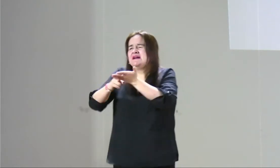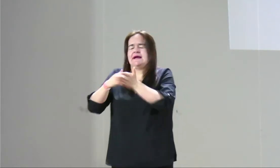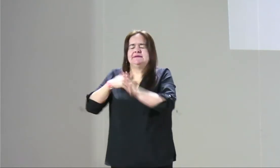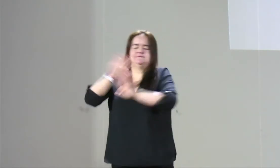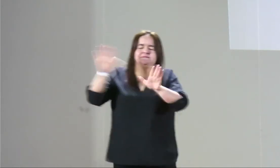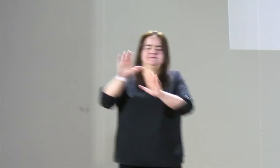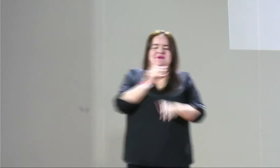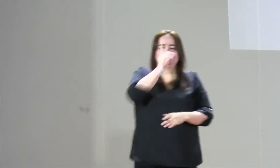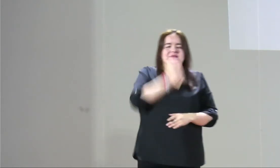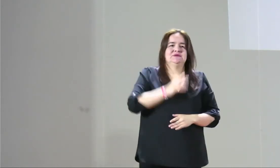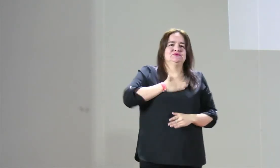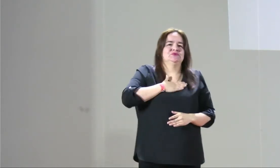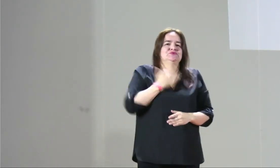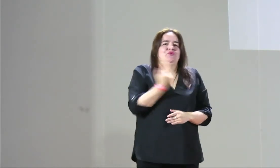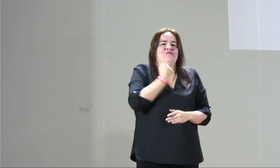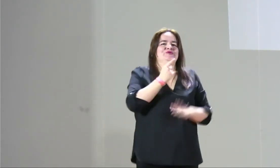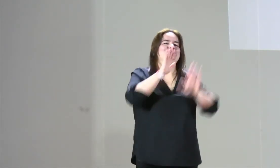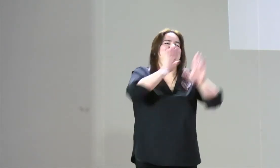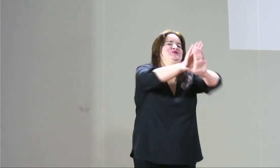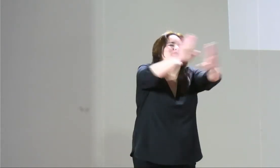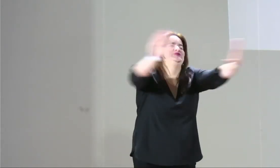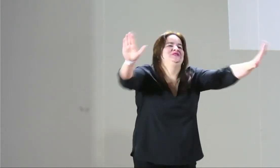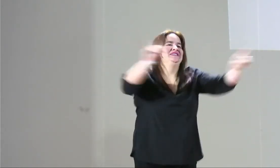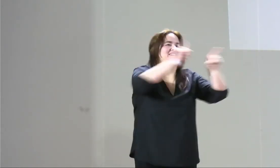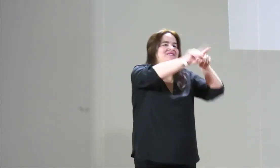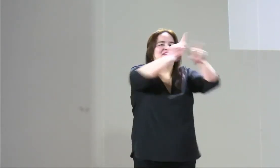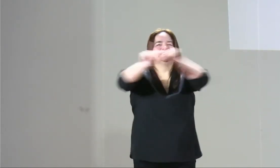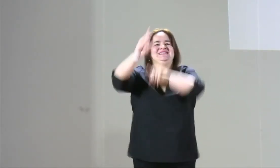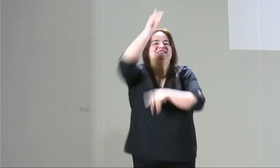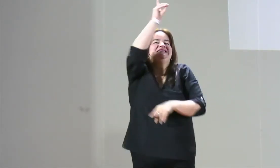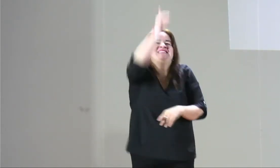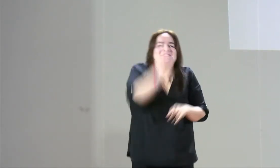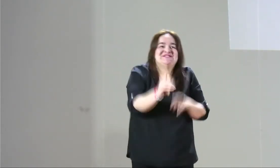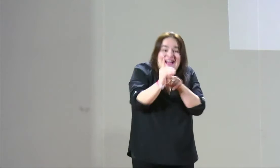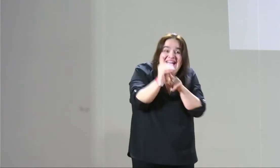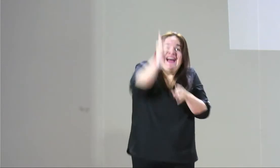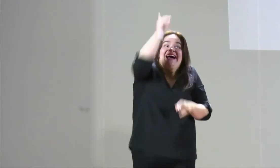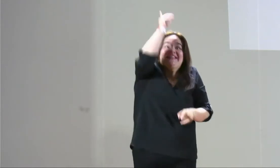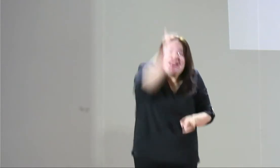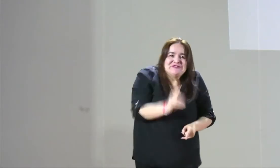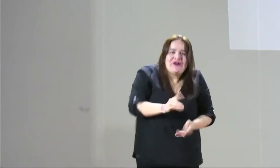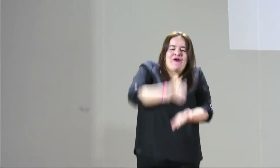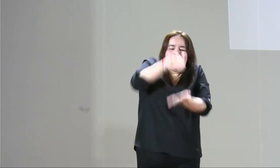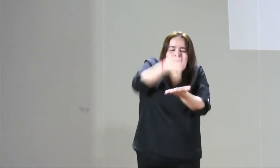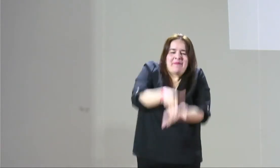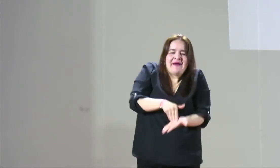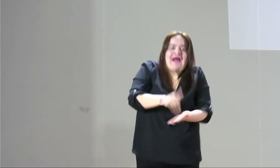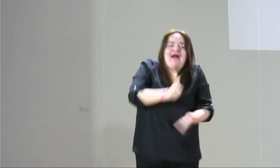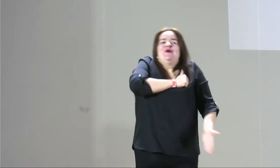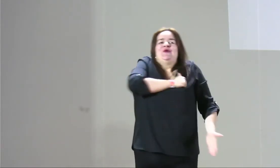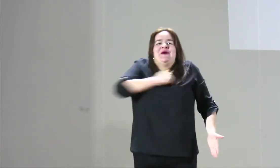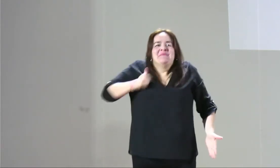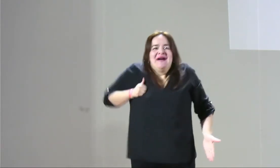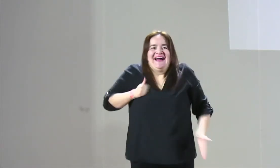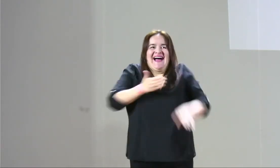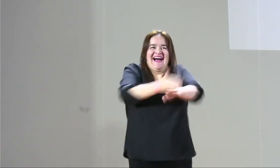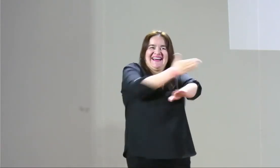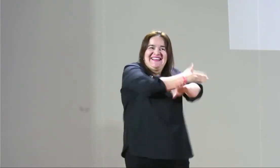sordas o mujeres sordas que digan, no, no, no, yo prefiero hacerlo directamente en lengua de señas, es decisión de cada una de ustedes, cada una de